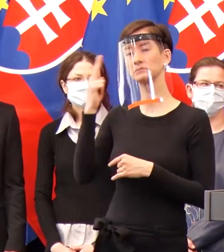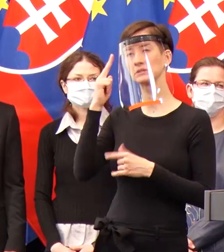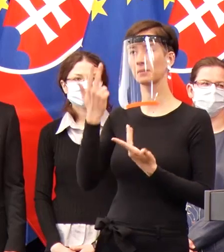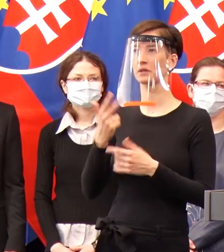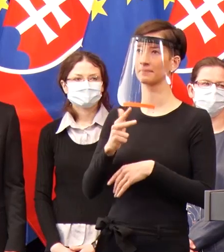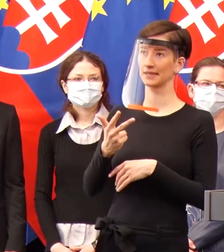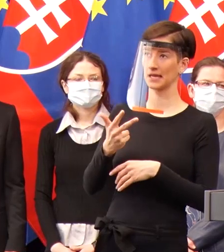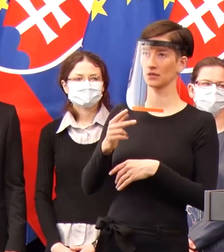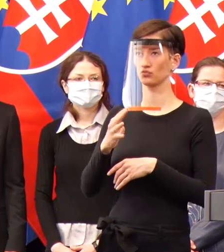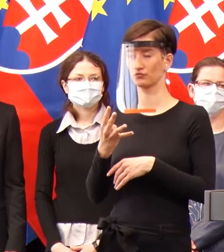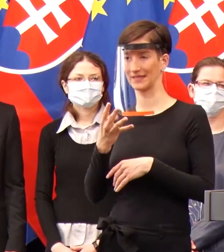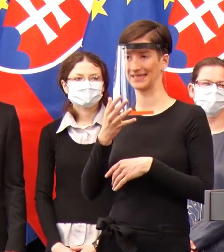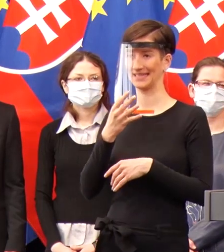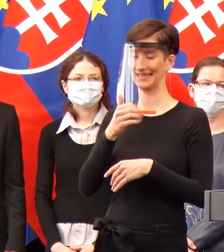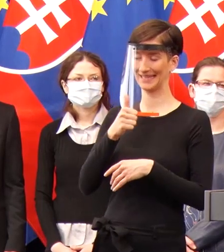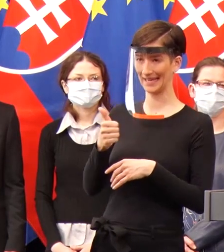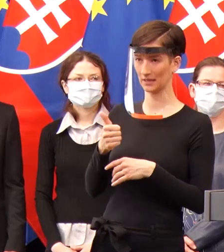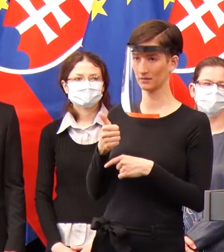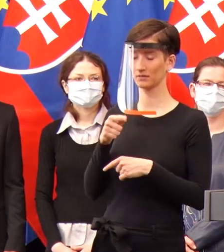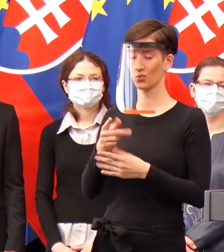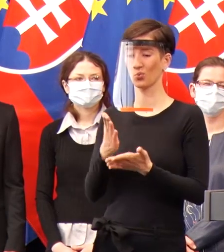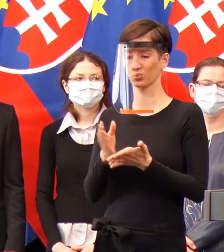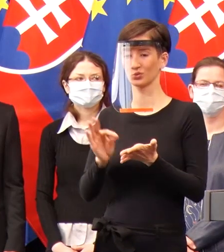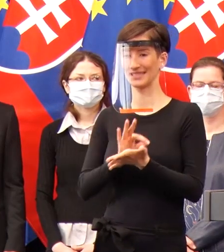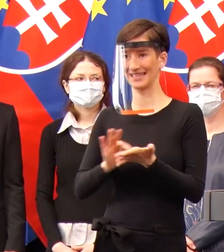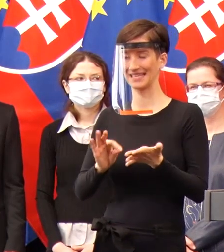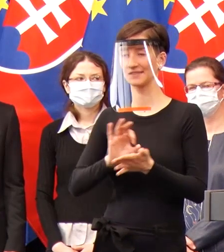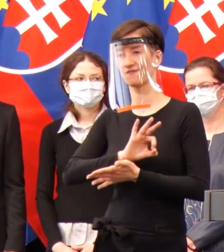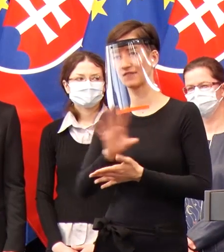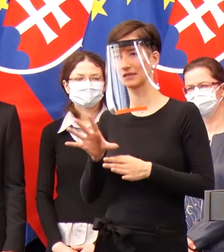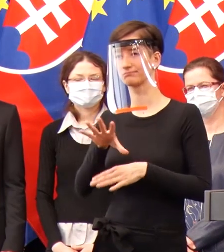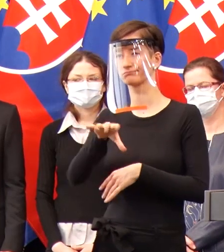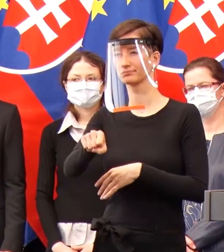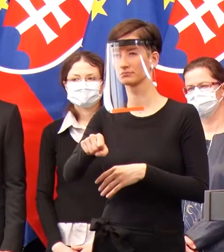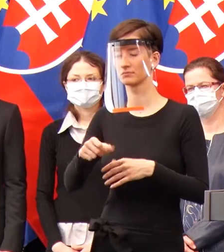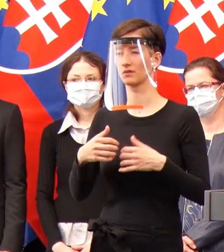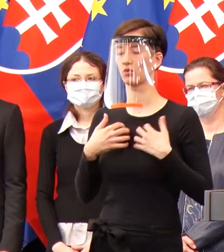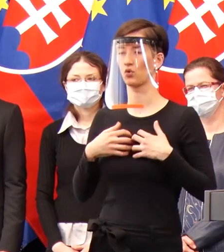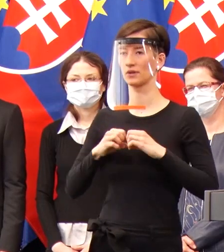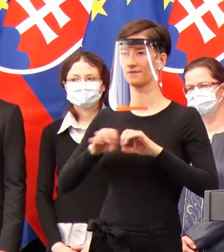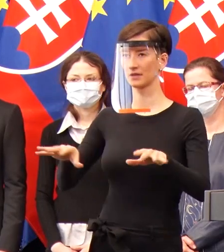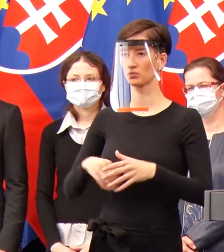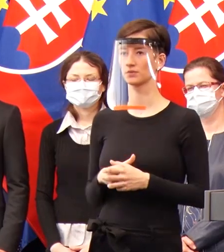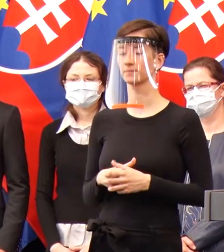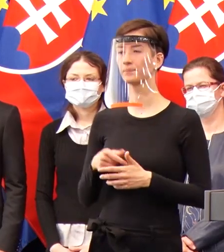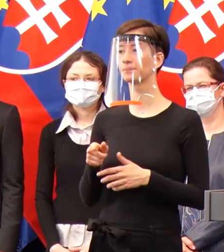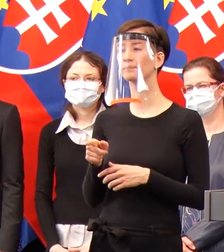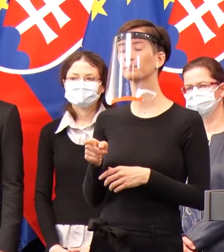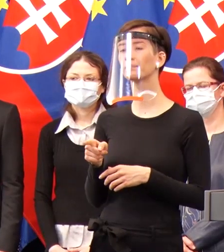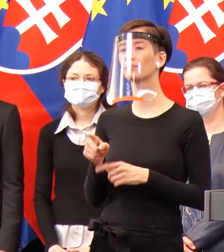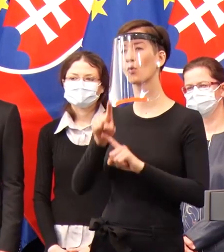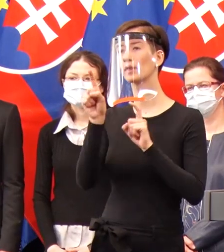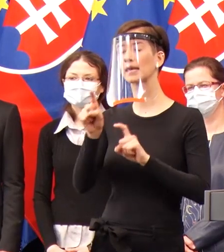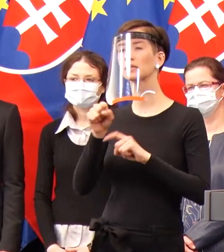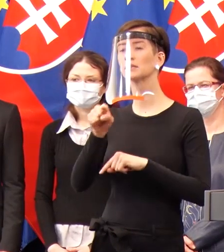infekcie sú tieto testy schopné už zachytiť vírus. Ďakujem. A možno ešte taká vízia do budúcna, že koľko